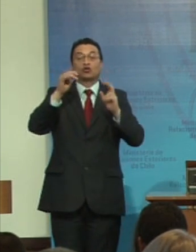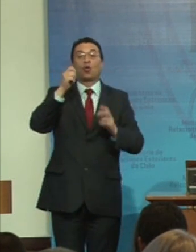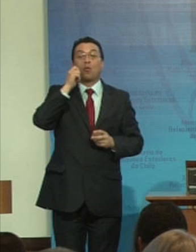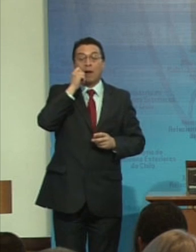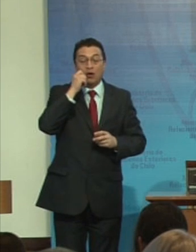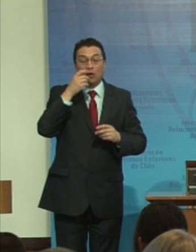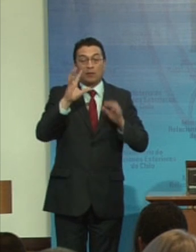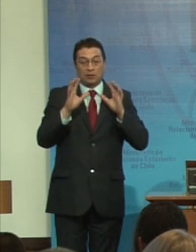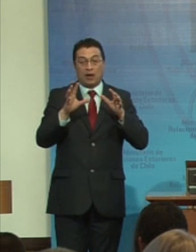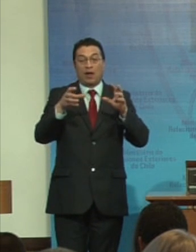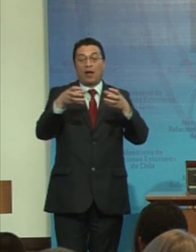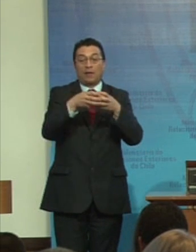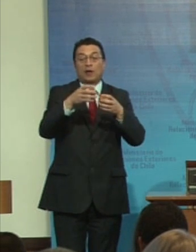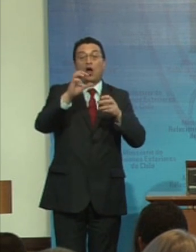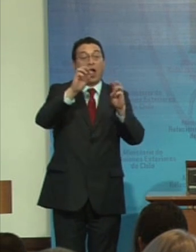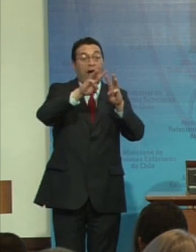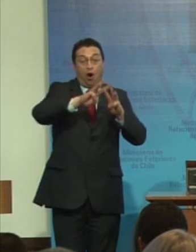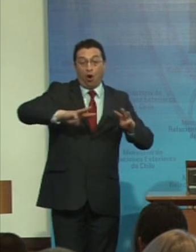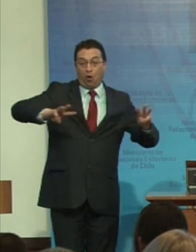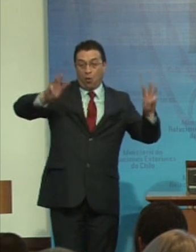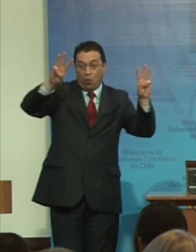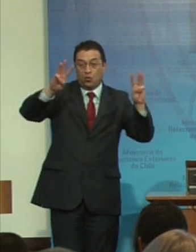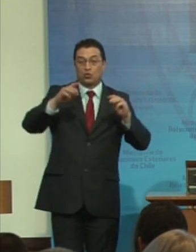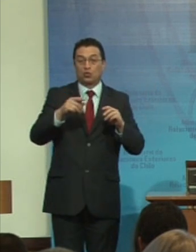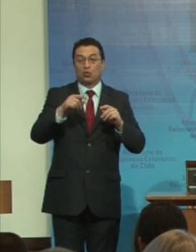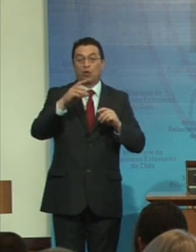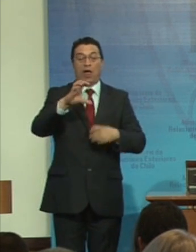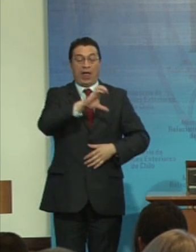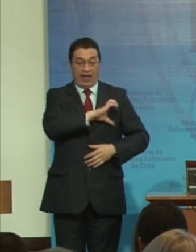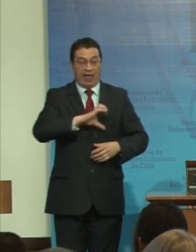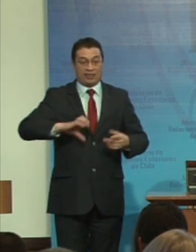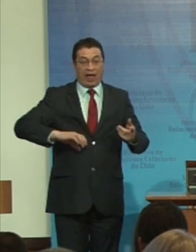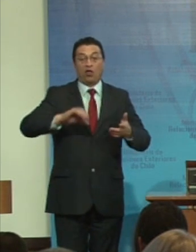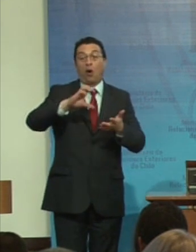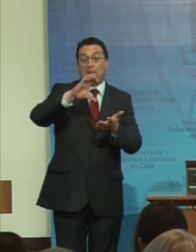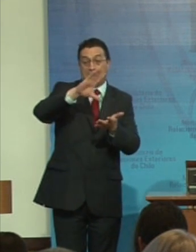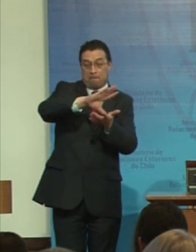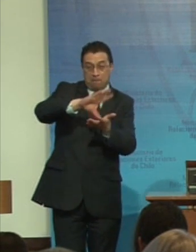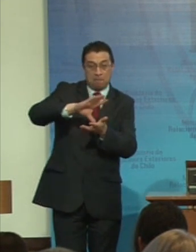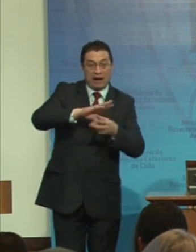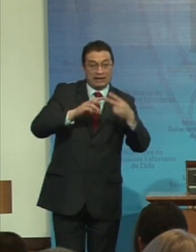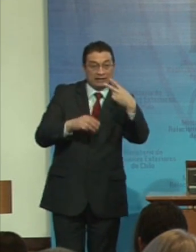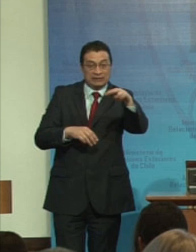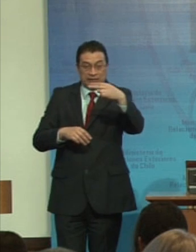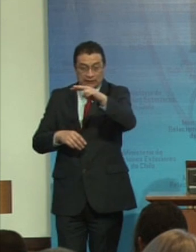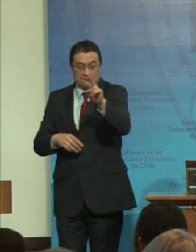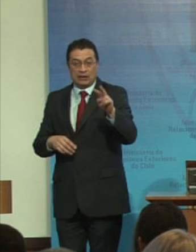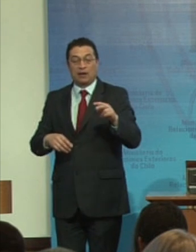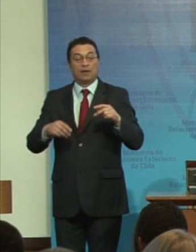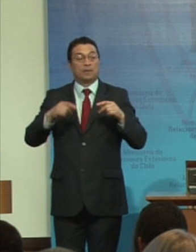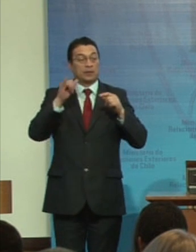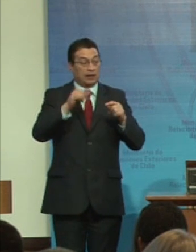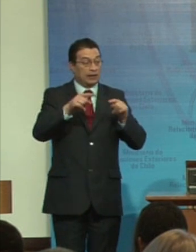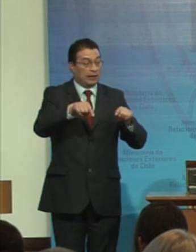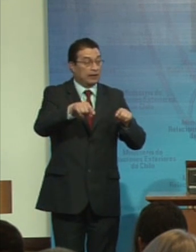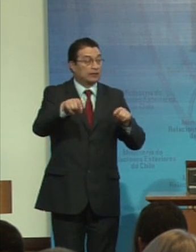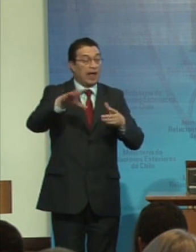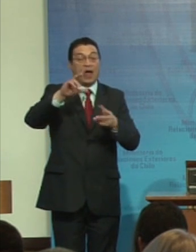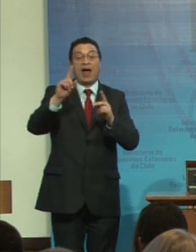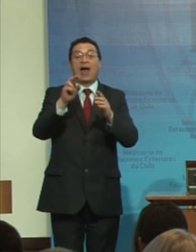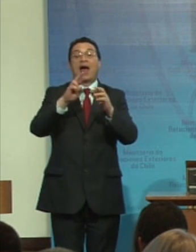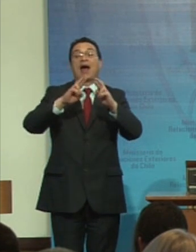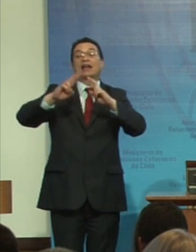Las agencias de Naciones Unidas, los Estados, desde luego, actores principales de estas relaciones